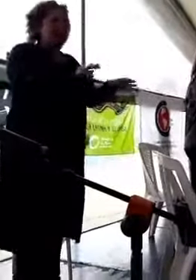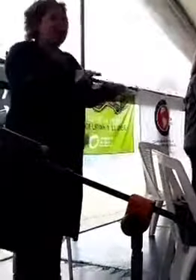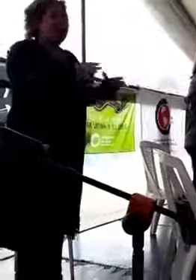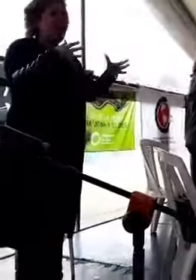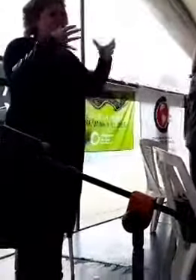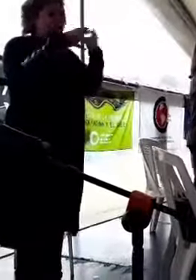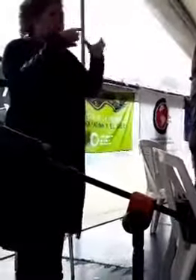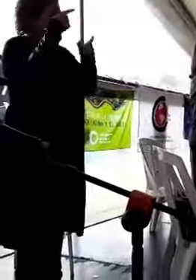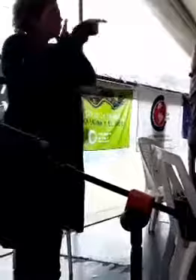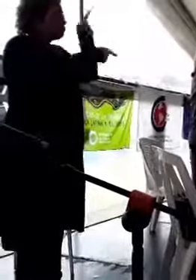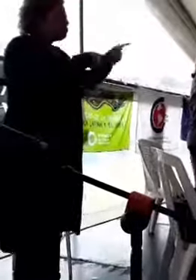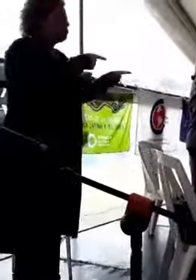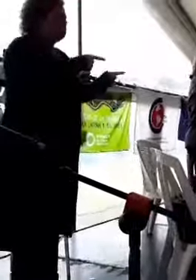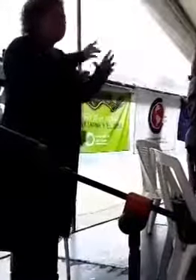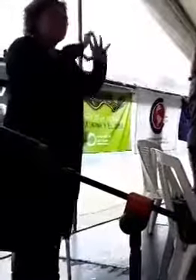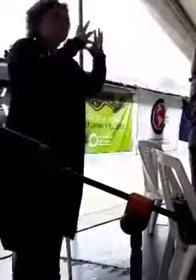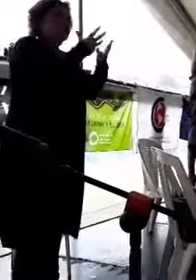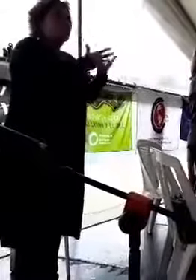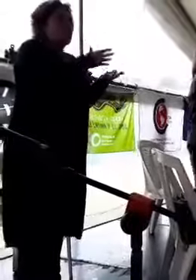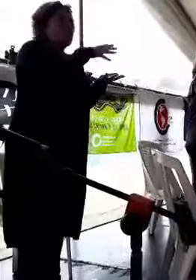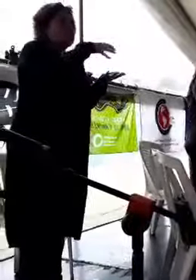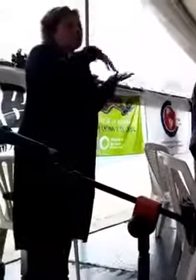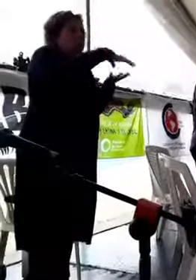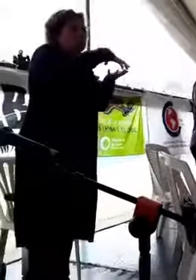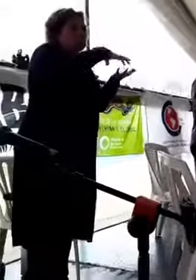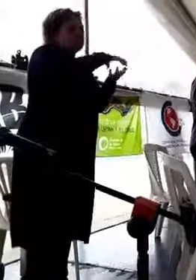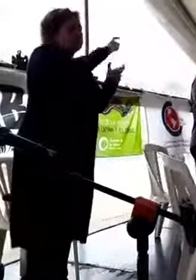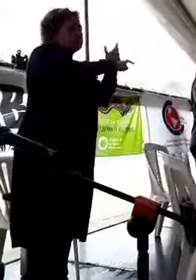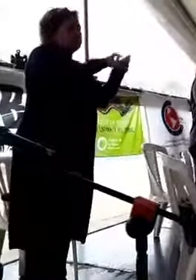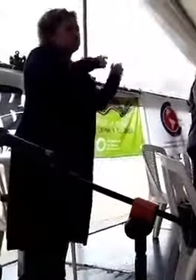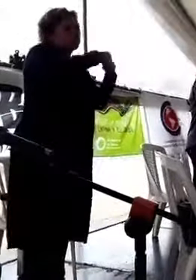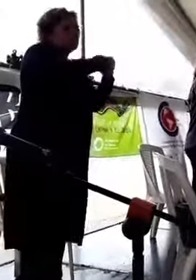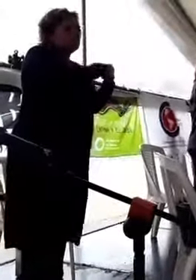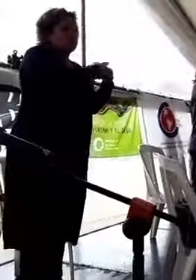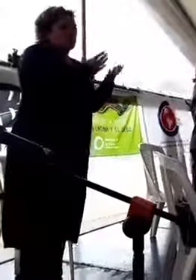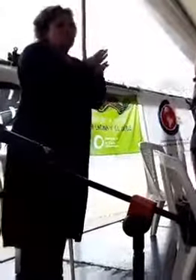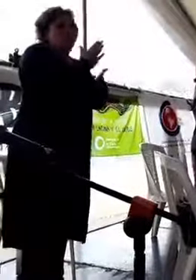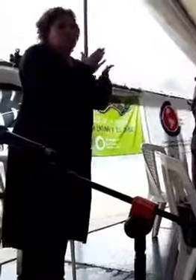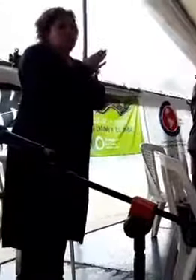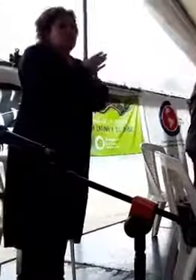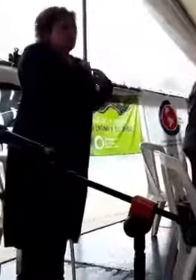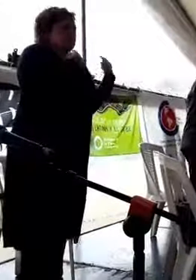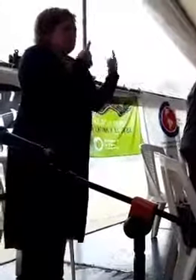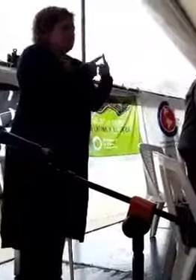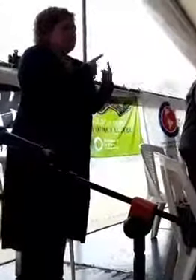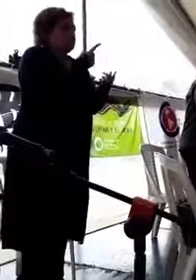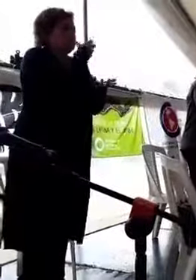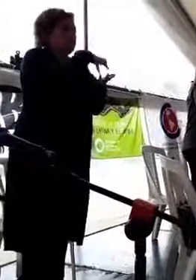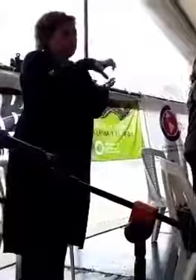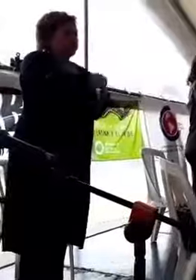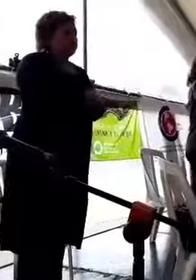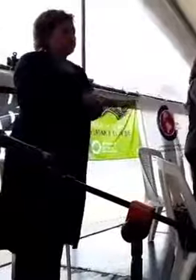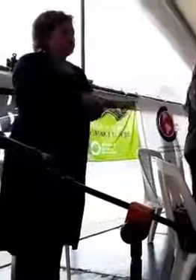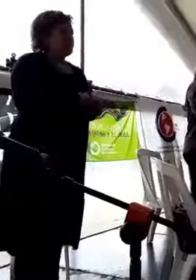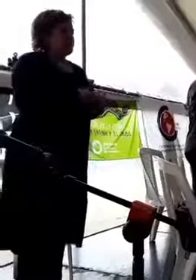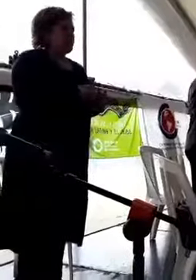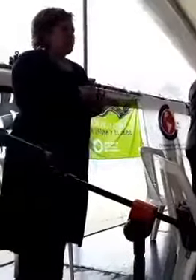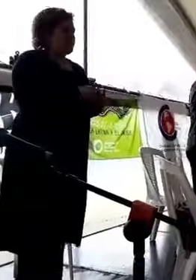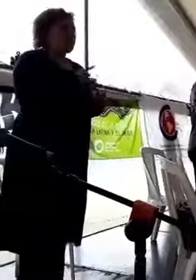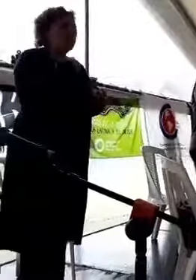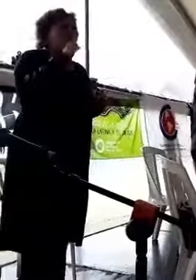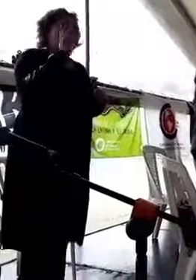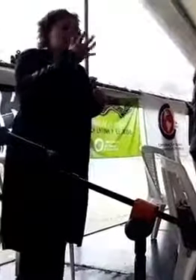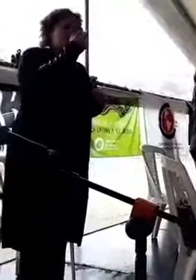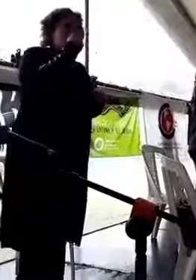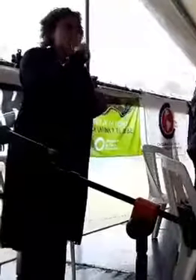movimentos sociais e populares que assistimos em nosso continente. Resgatar